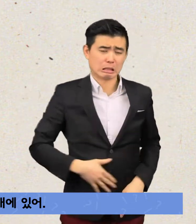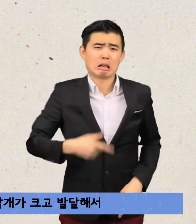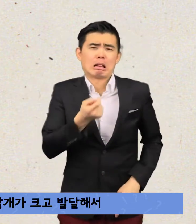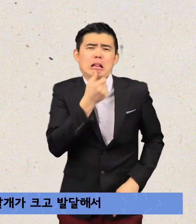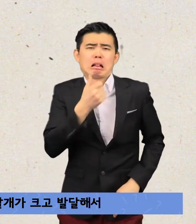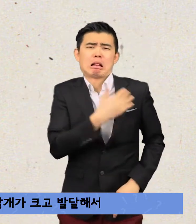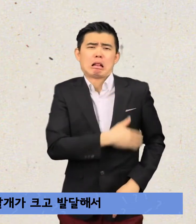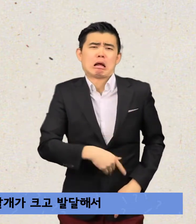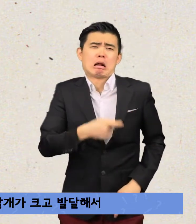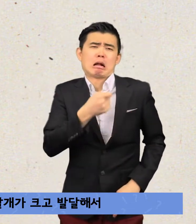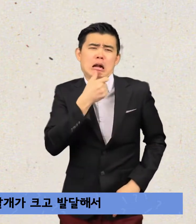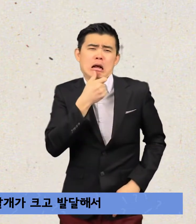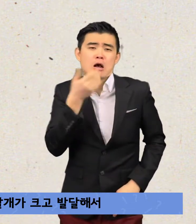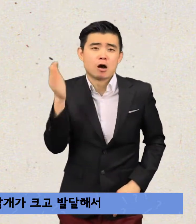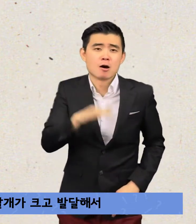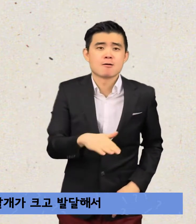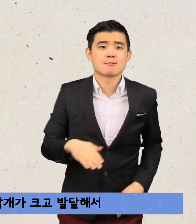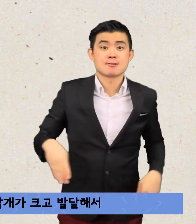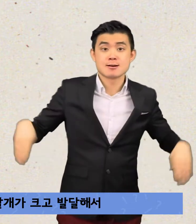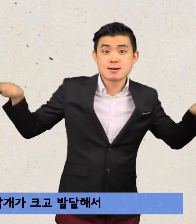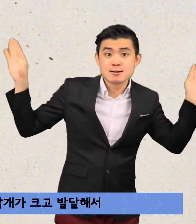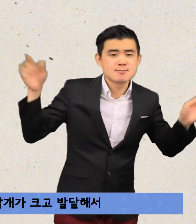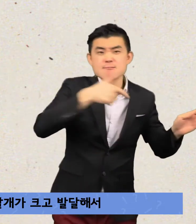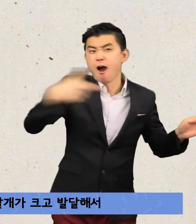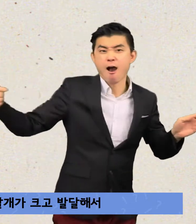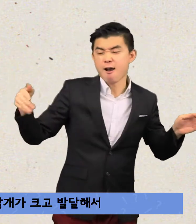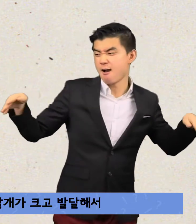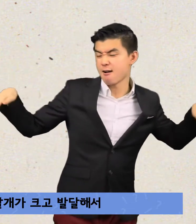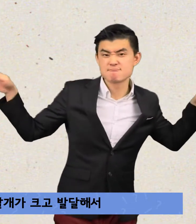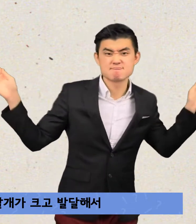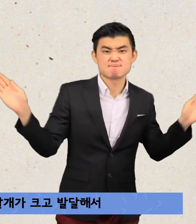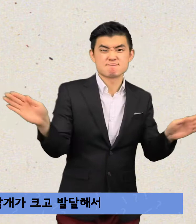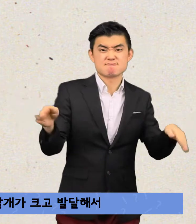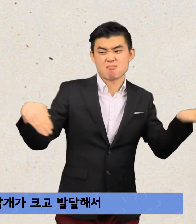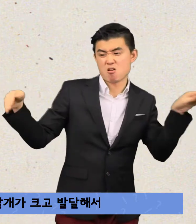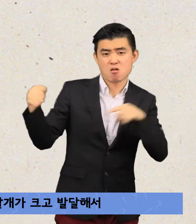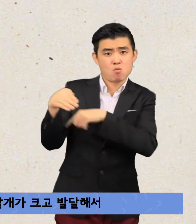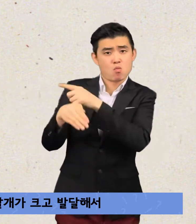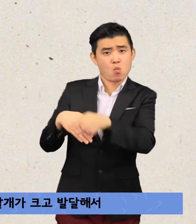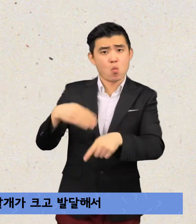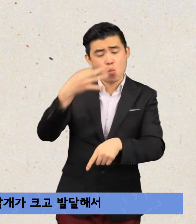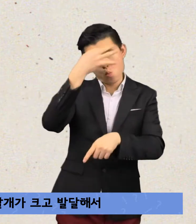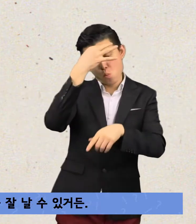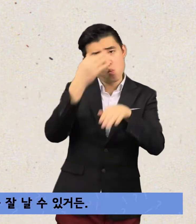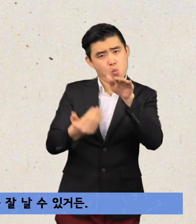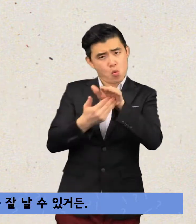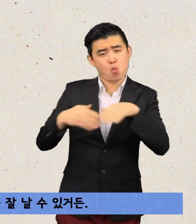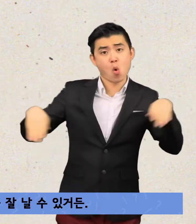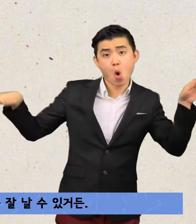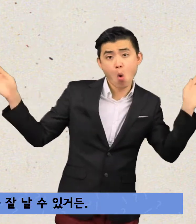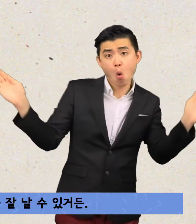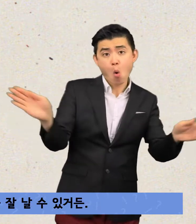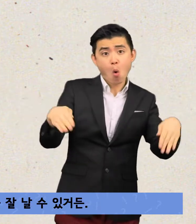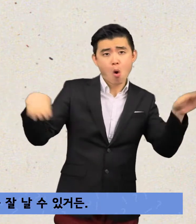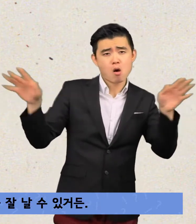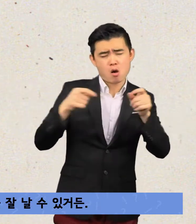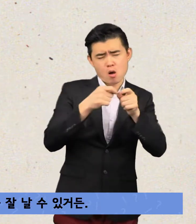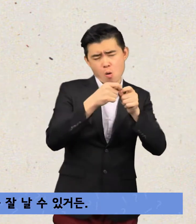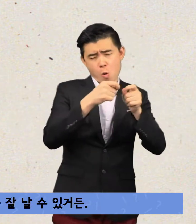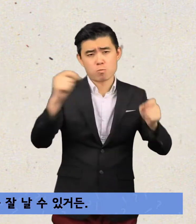제비는 작은 몸에 비해 날개가 크고 발달해서 오랜 시간 동안 하늘을 잘